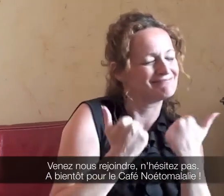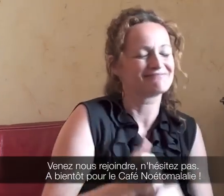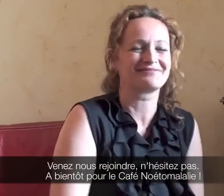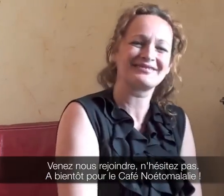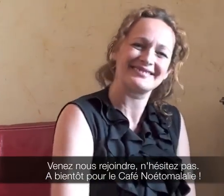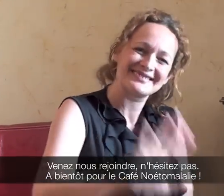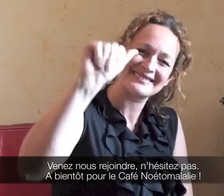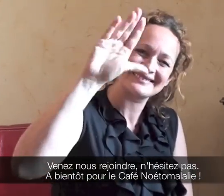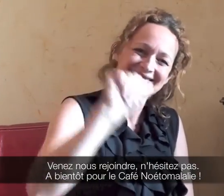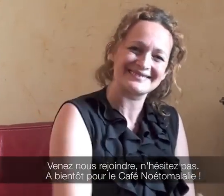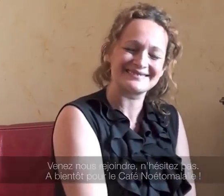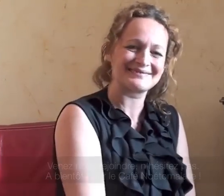pour le Café Noéto Malali !